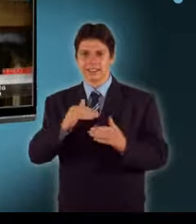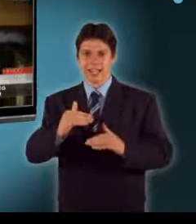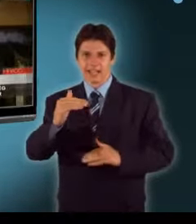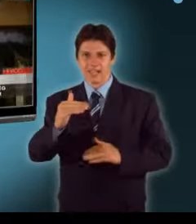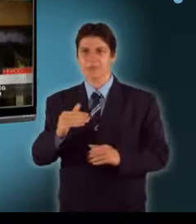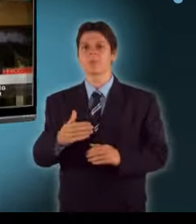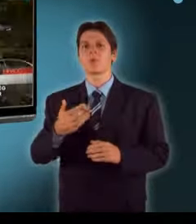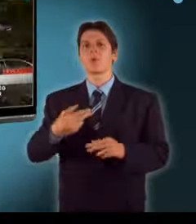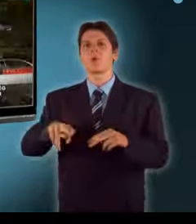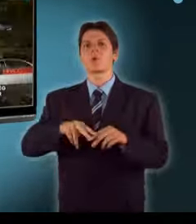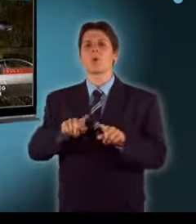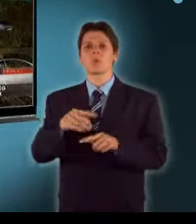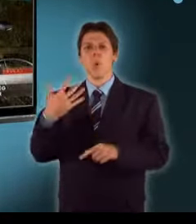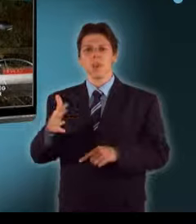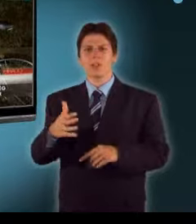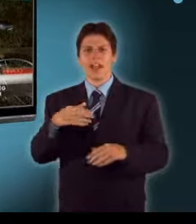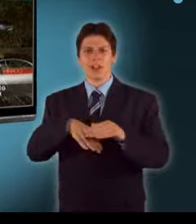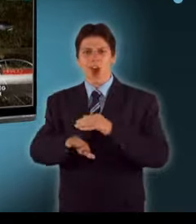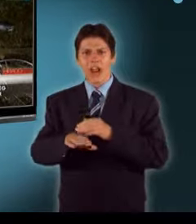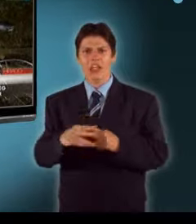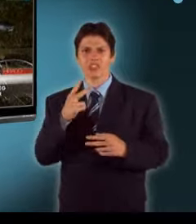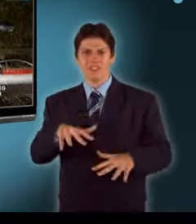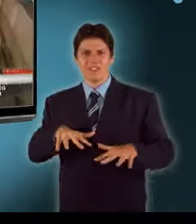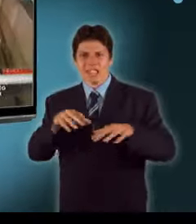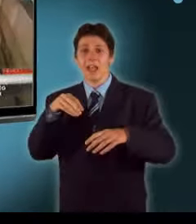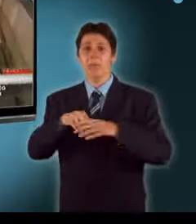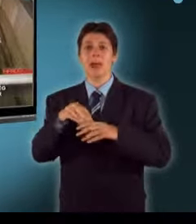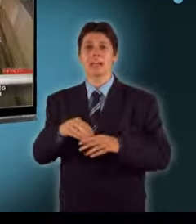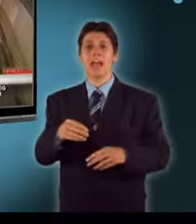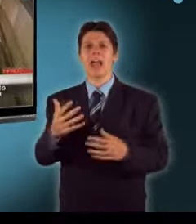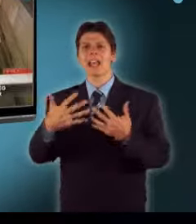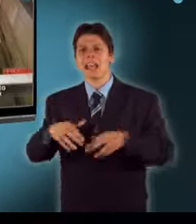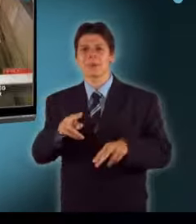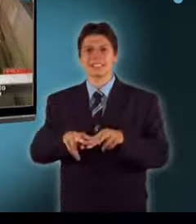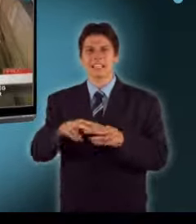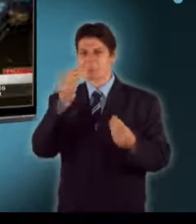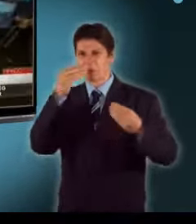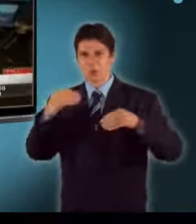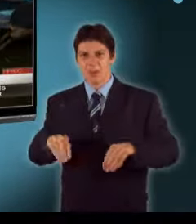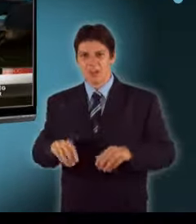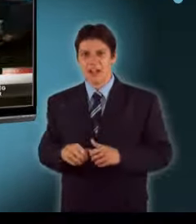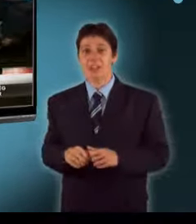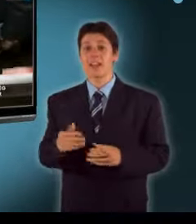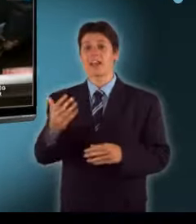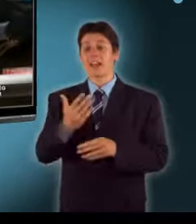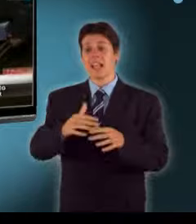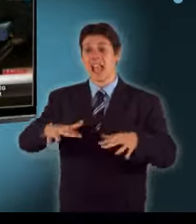sok helyen az ott tárolt gépek, szerszámok is tönkrementek. A kertekben térd ígért a víz. Azért látszik,